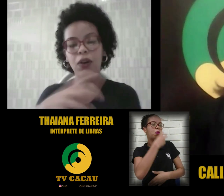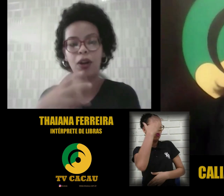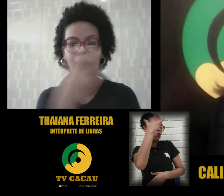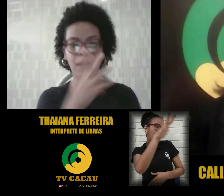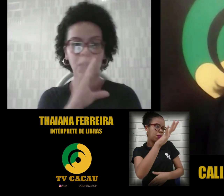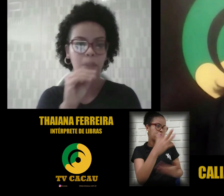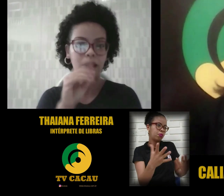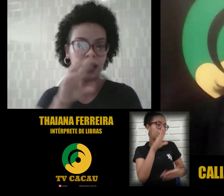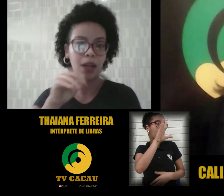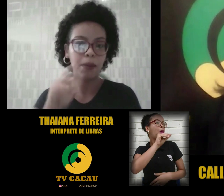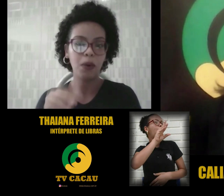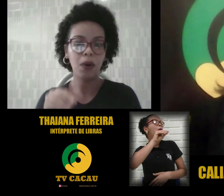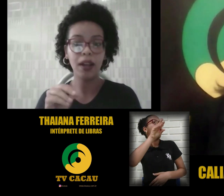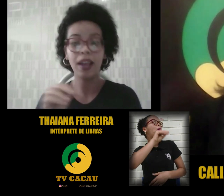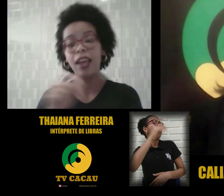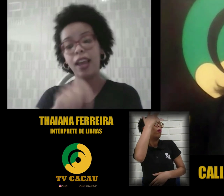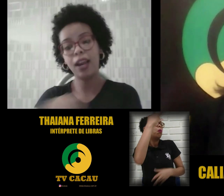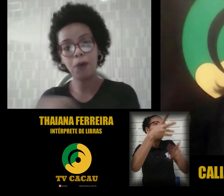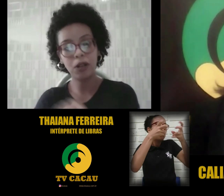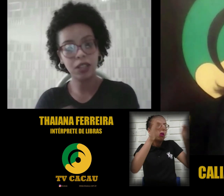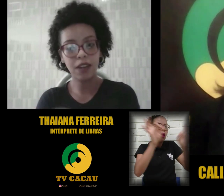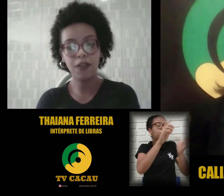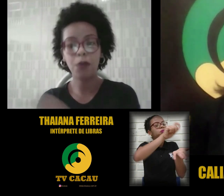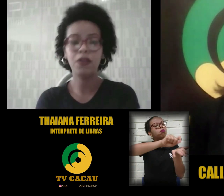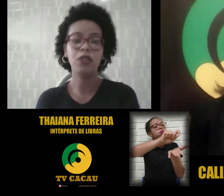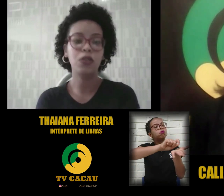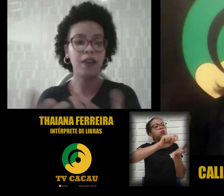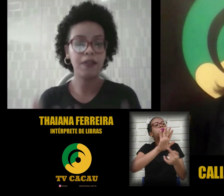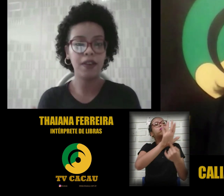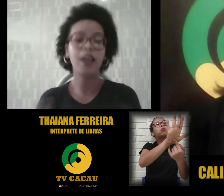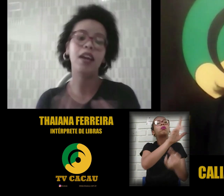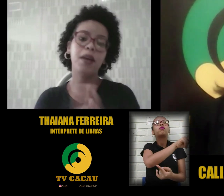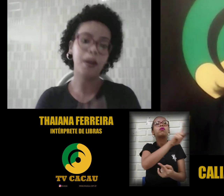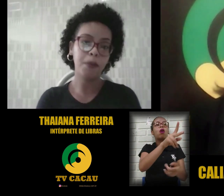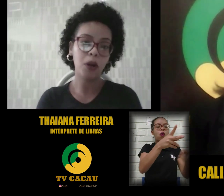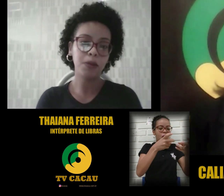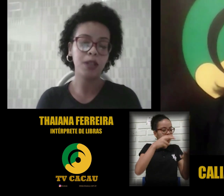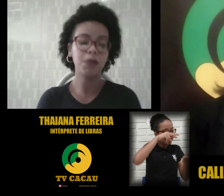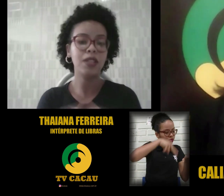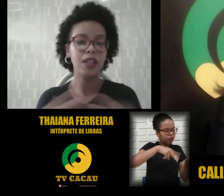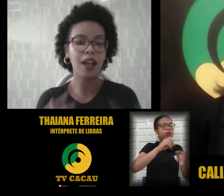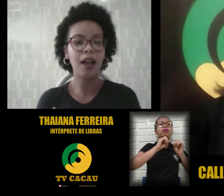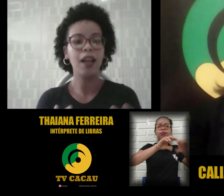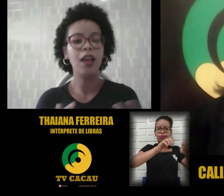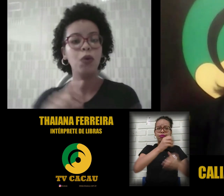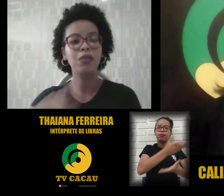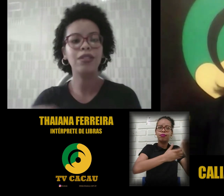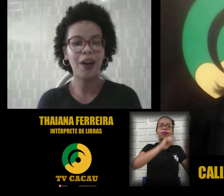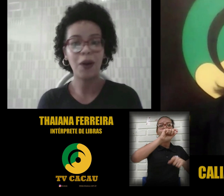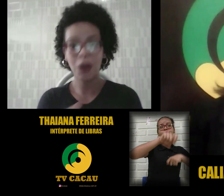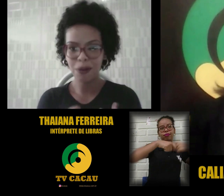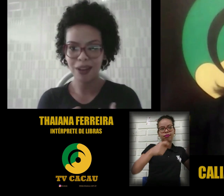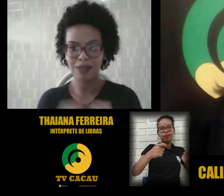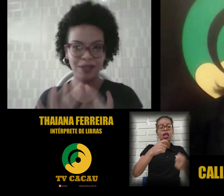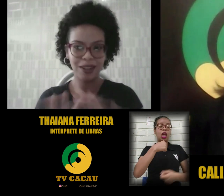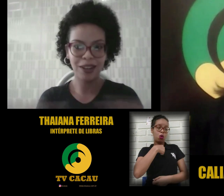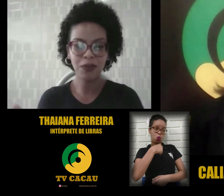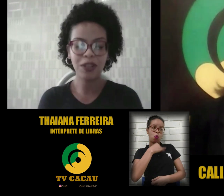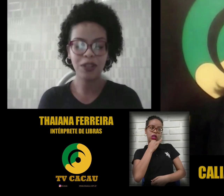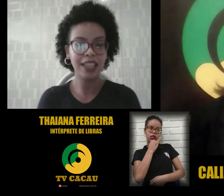com o bater da boca, ele pode escrever, o professor vai ver e ele pode mesmo ensinar o sinal. Eu mesmo. Eu não vou dizer que